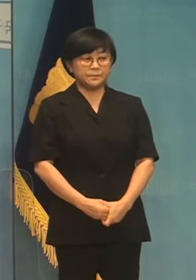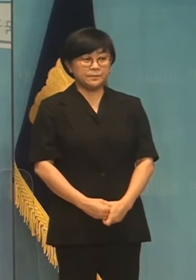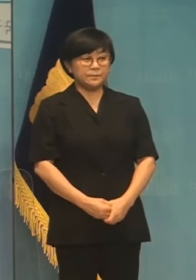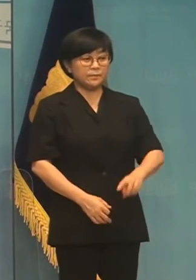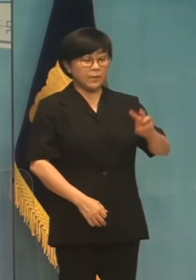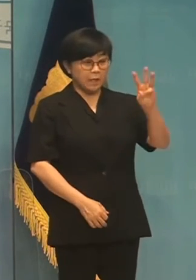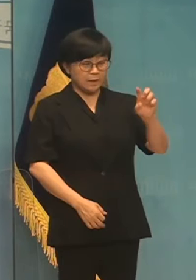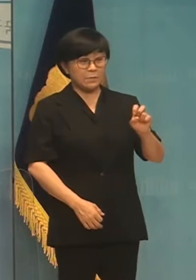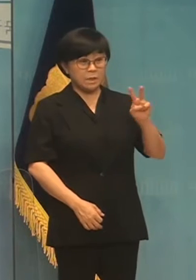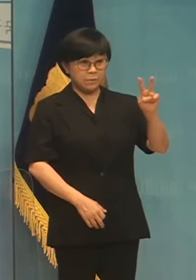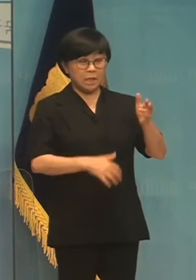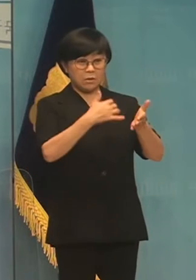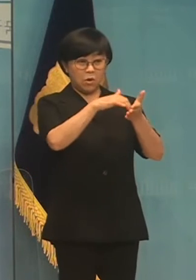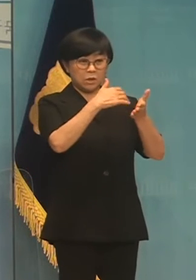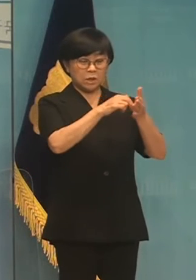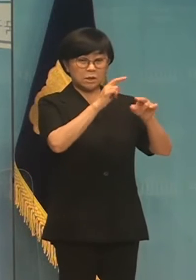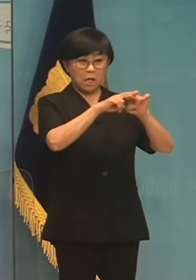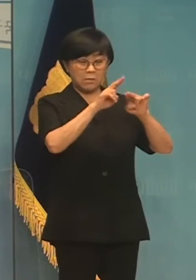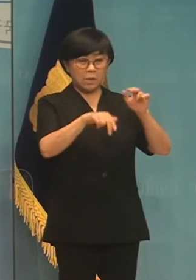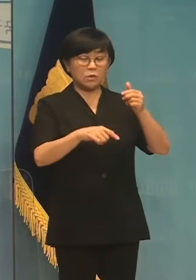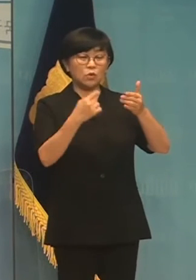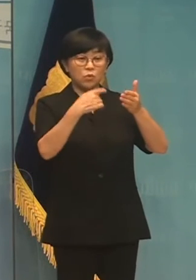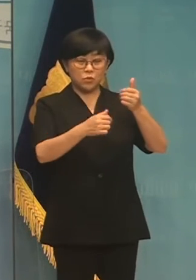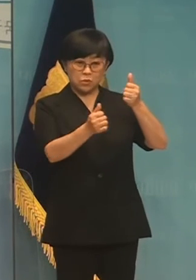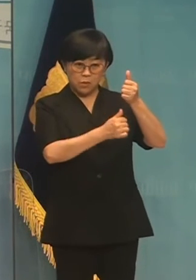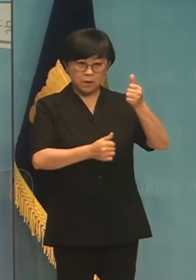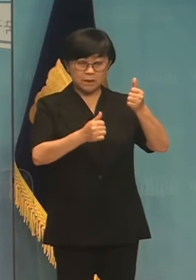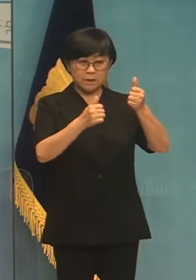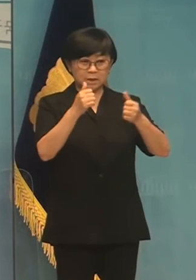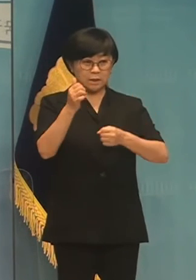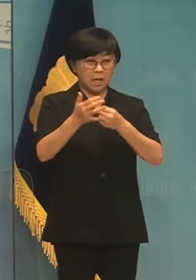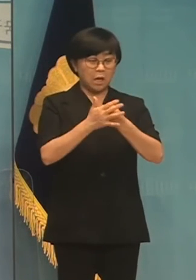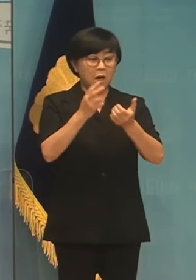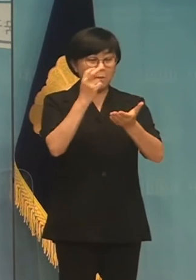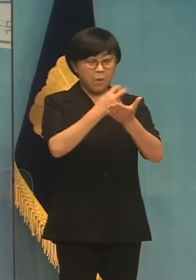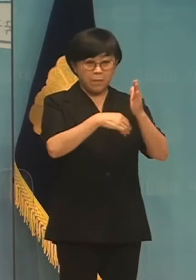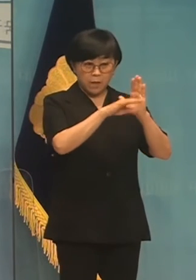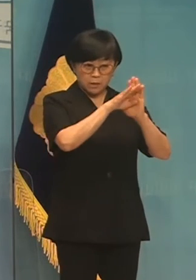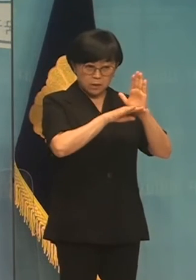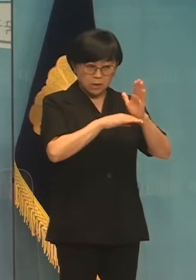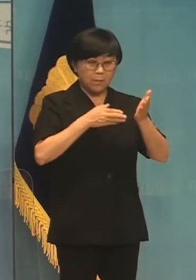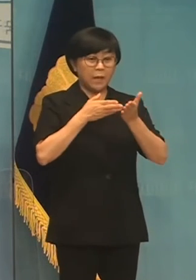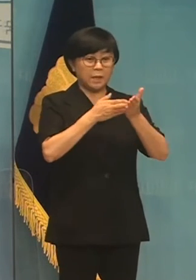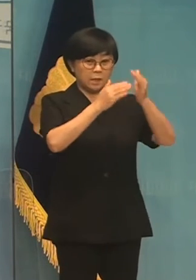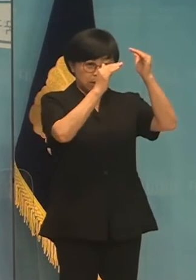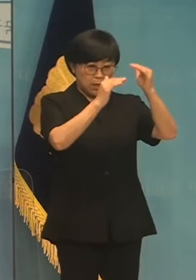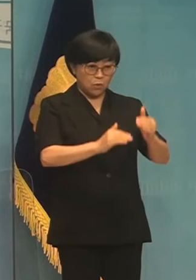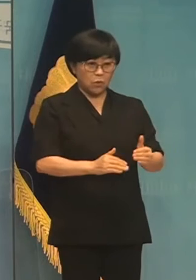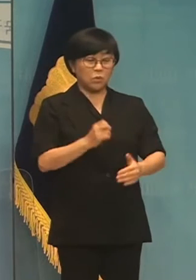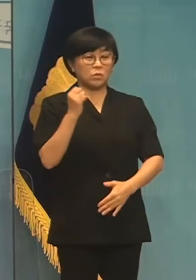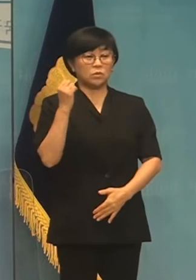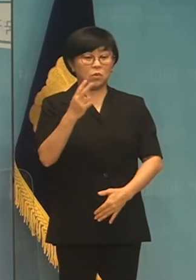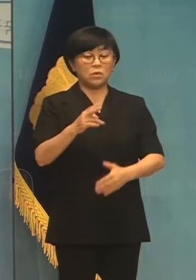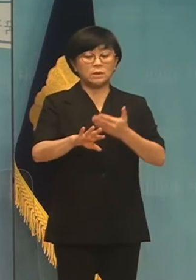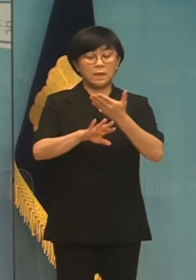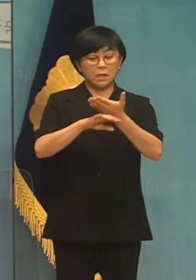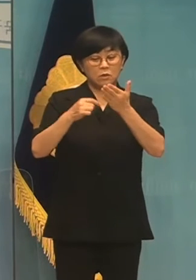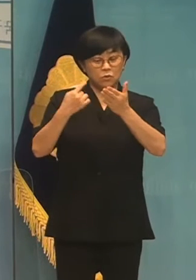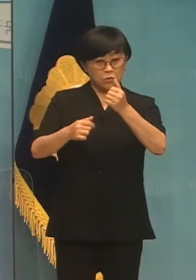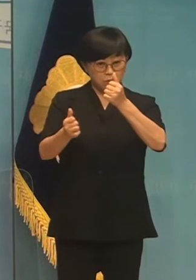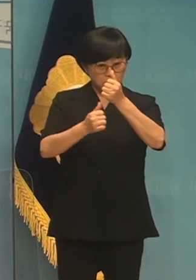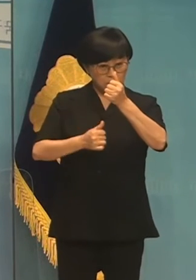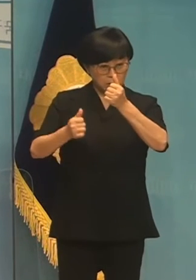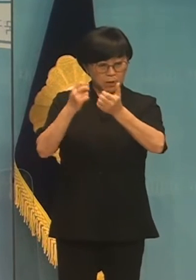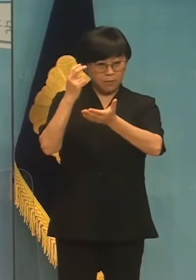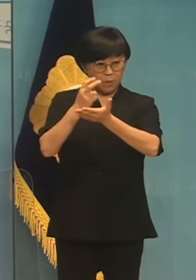중 32건은 퇴임하는 교육위원장과 도박소위 위원들이 발의한 법안이고, 다른 교육위원의